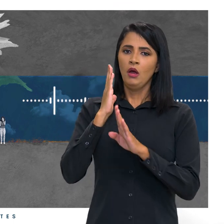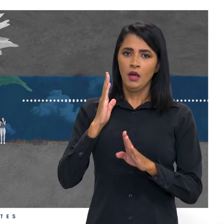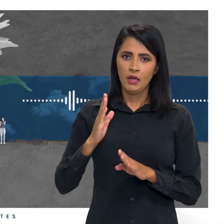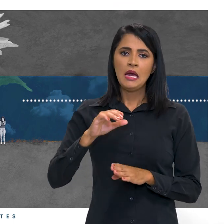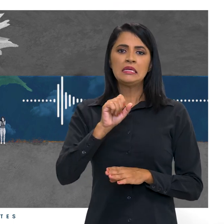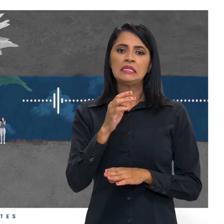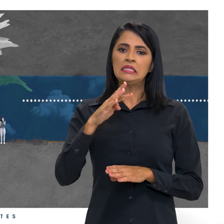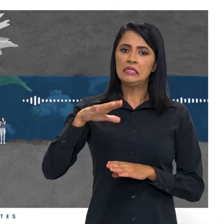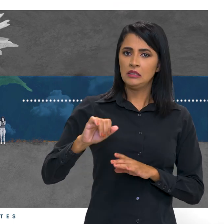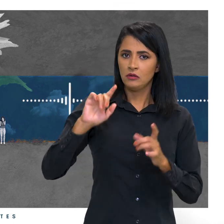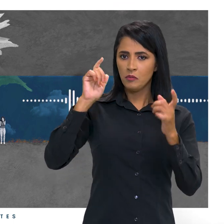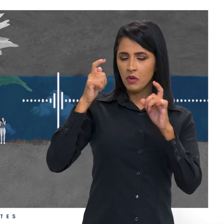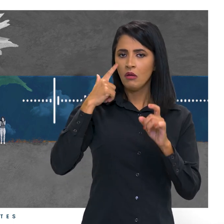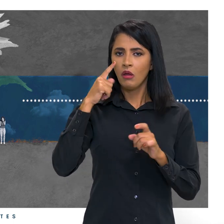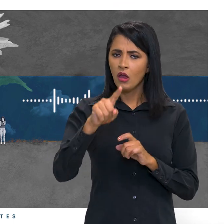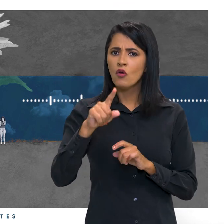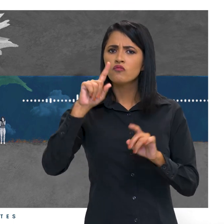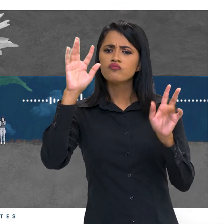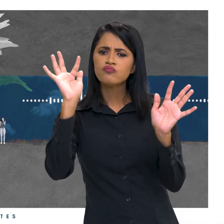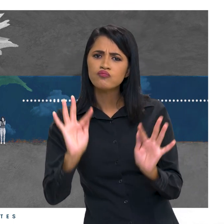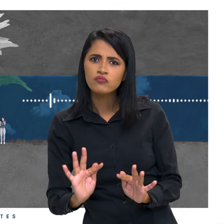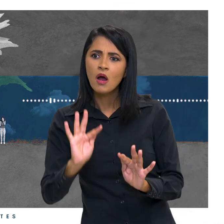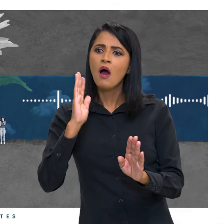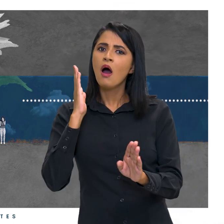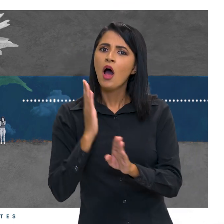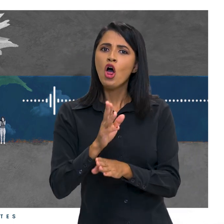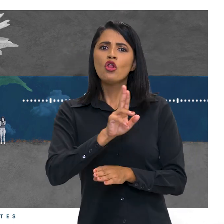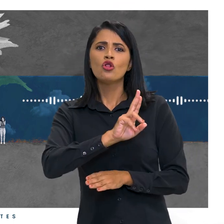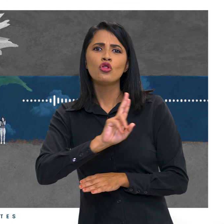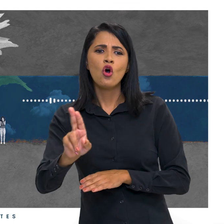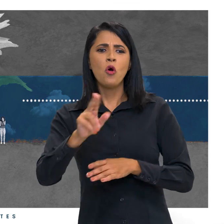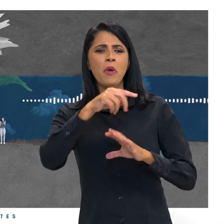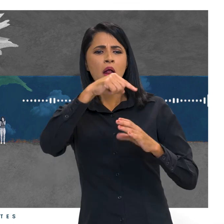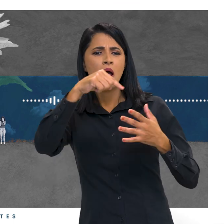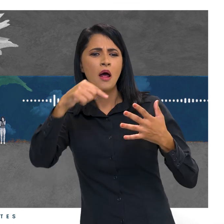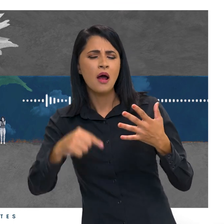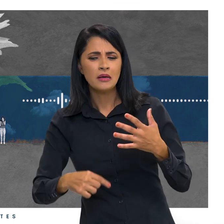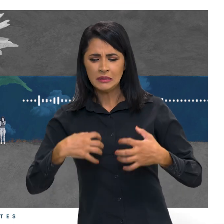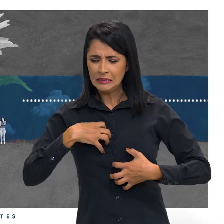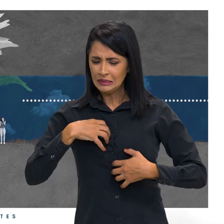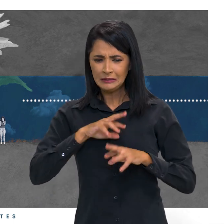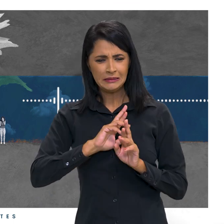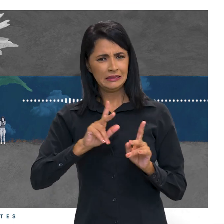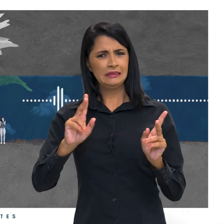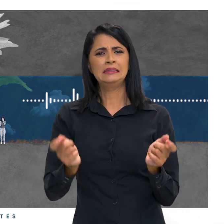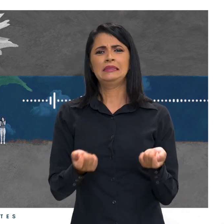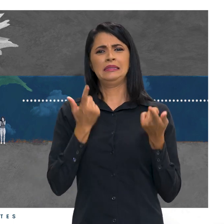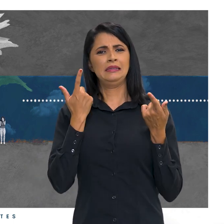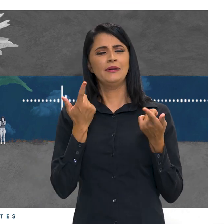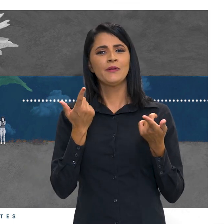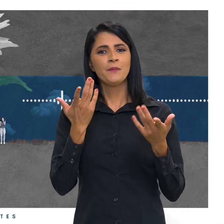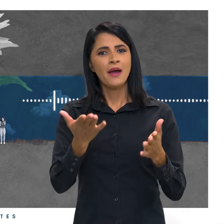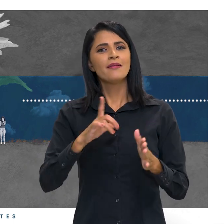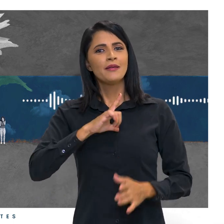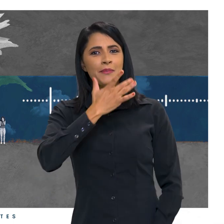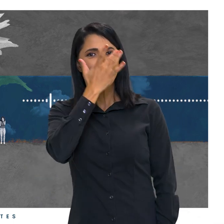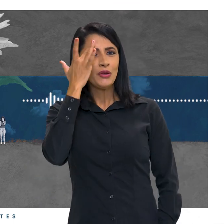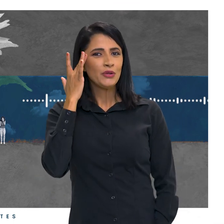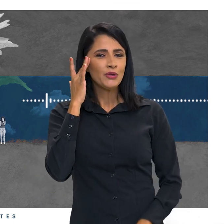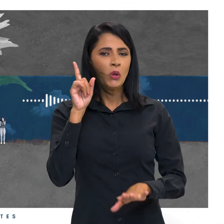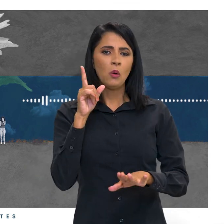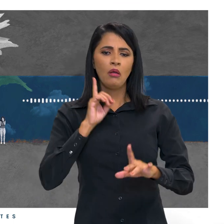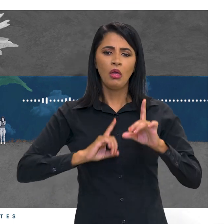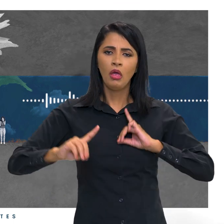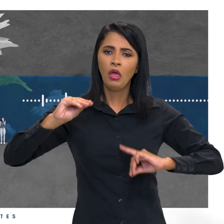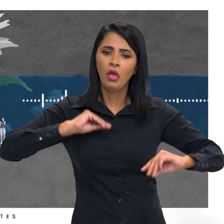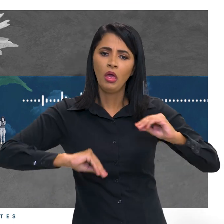de Herler-Danlos, fiquei feliz por finalmente ter um nome para esse monte de sintoma todo estranho que eu tenho. Mas tem gente que entra em depressão,